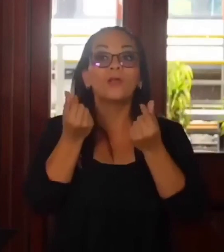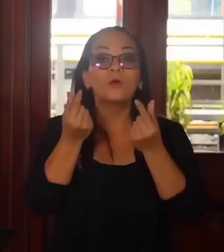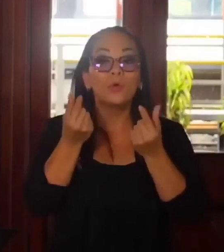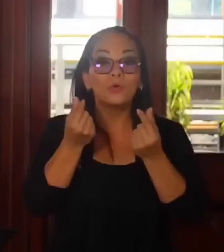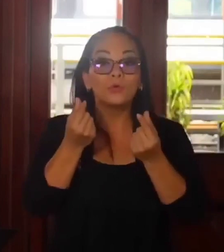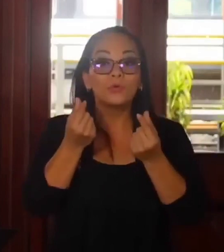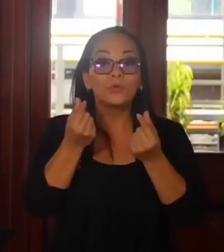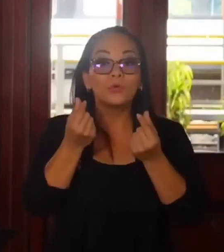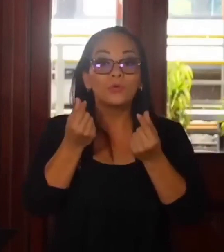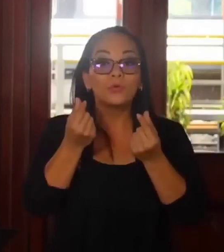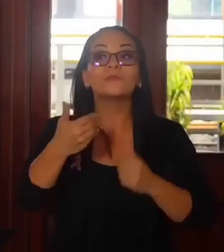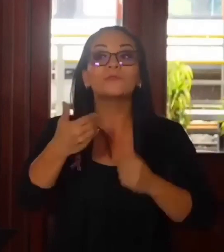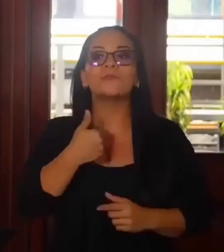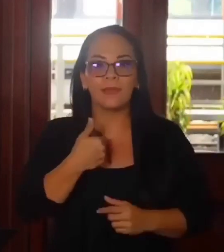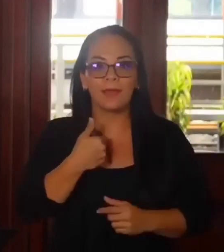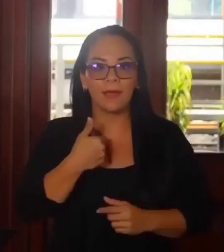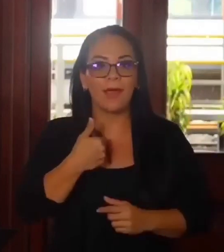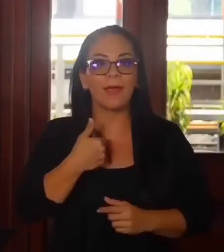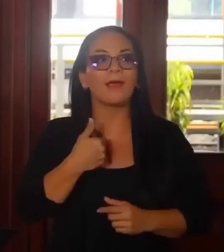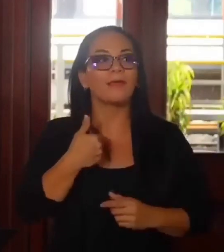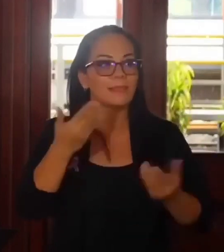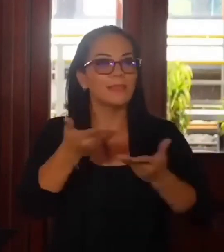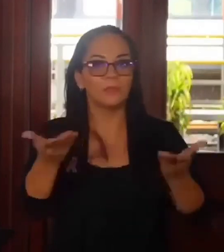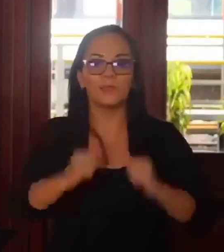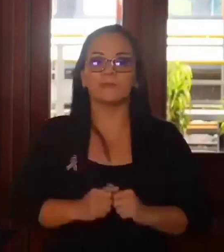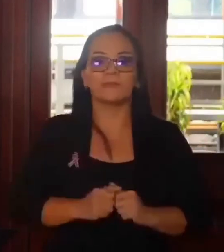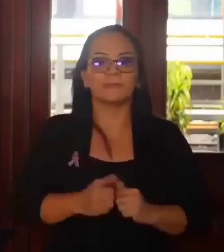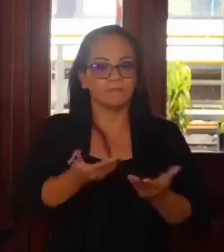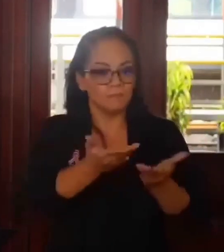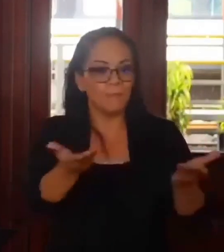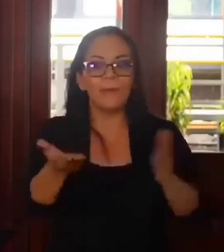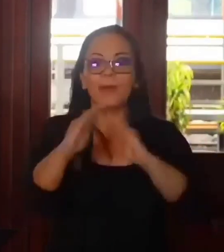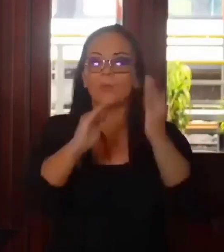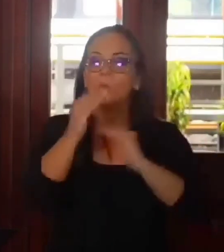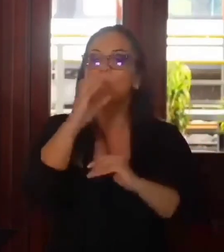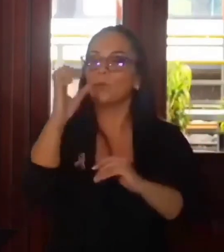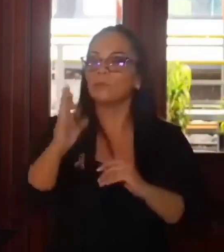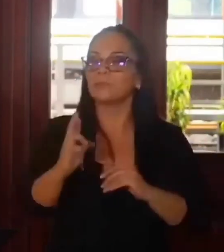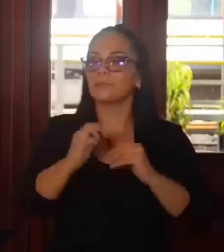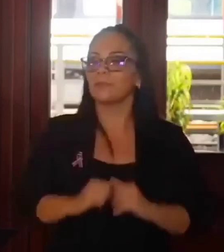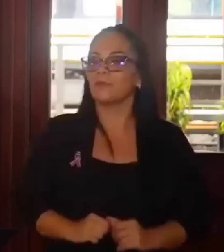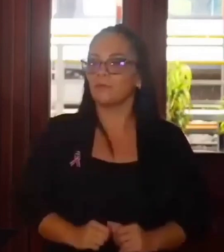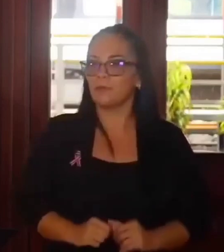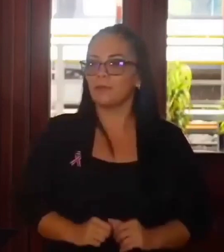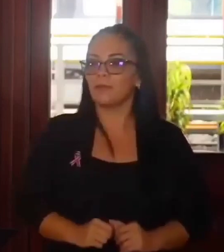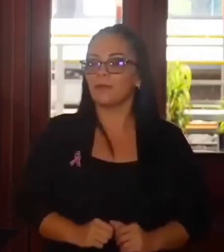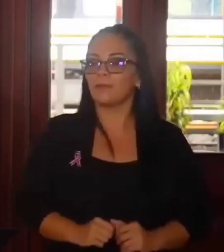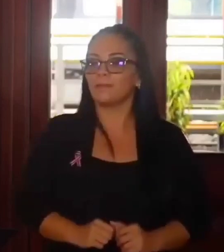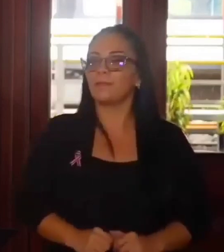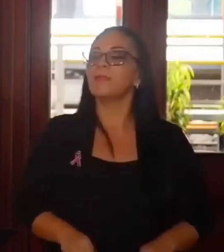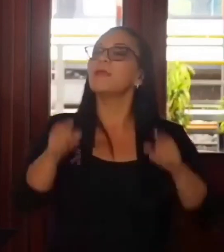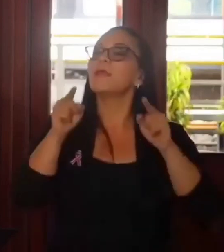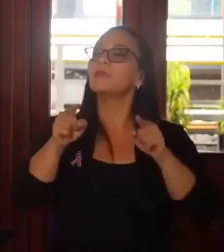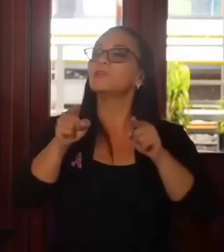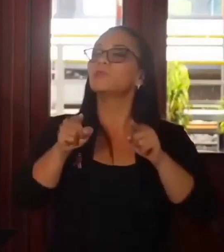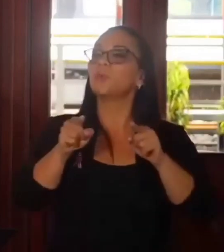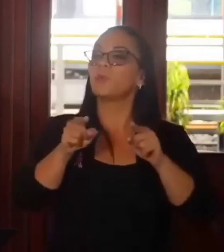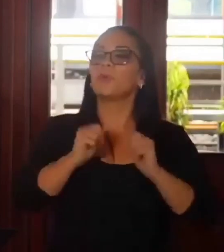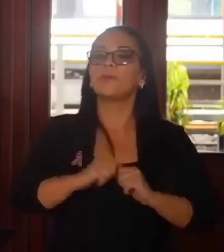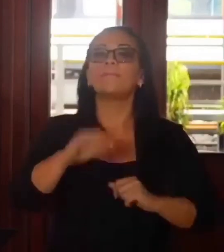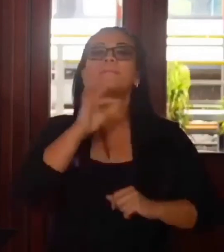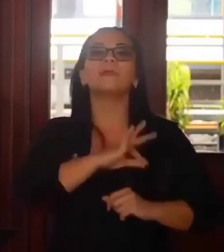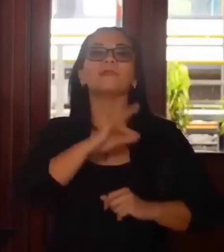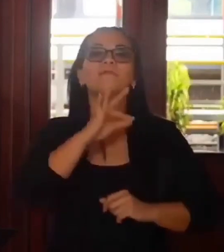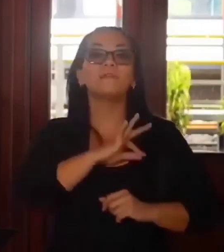disponibles para el pueblo de Costa Rica y es para beneficiar